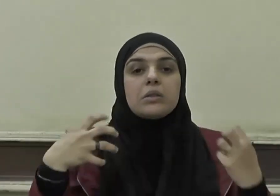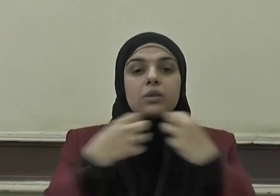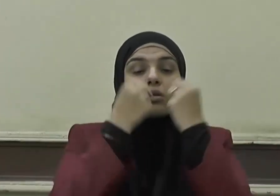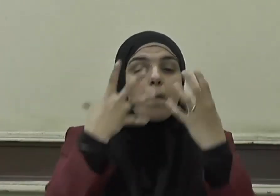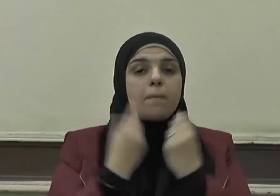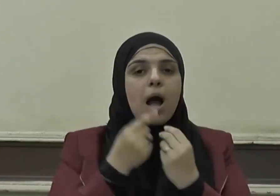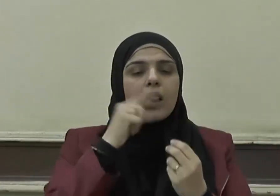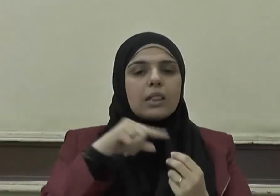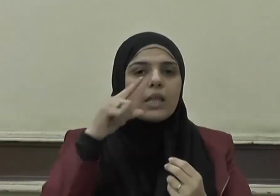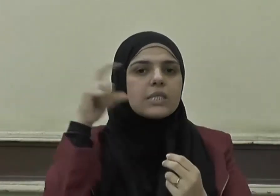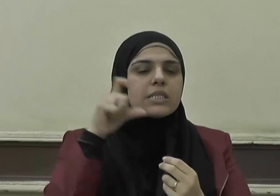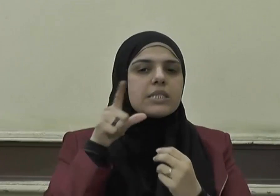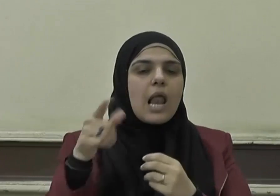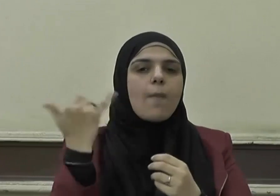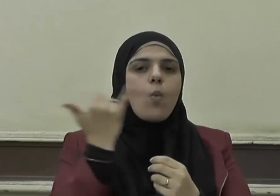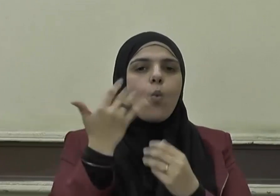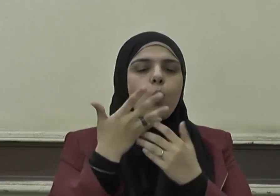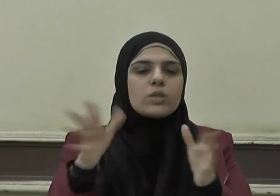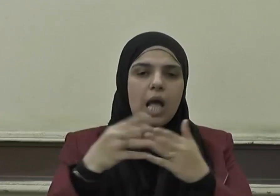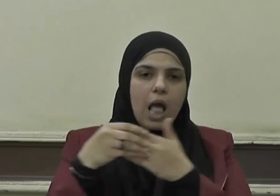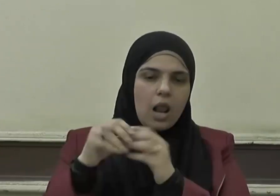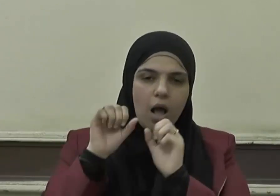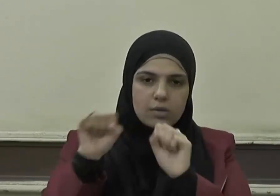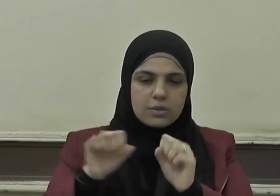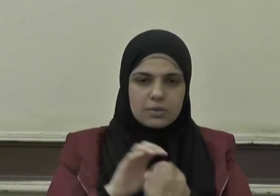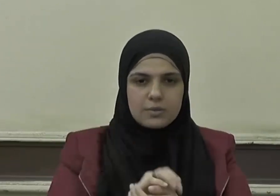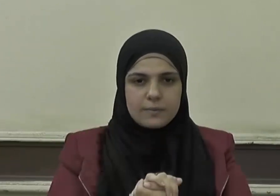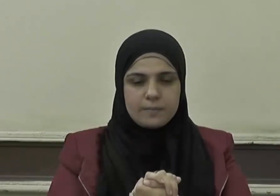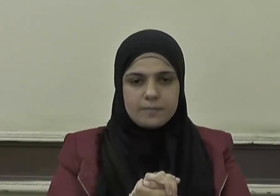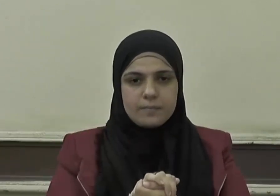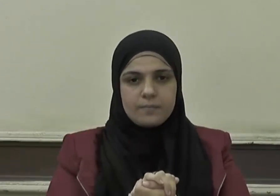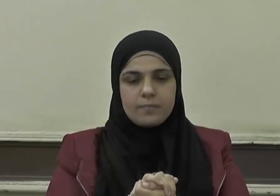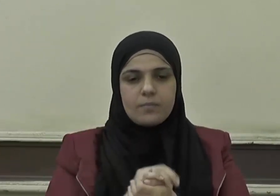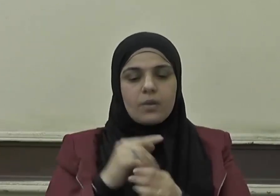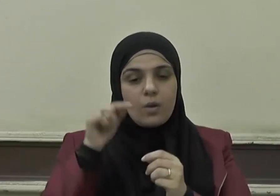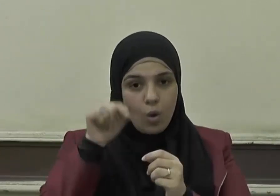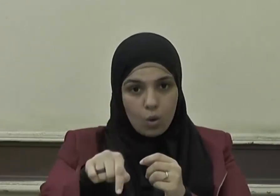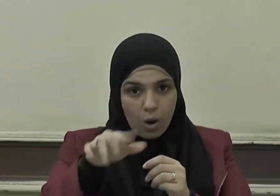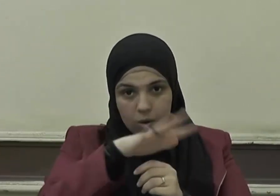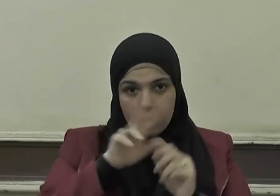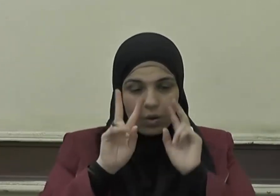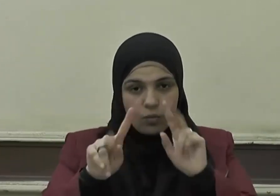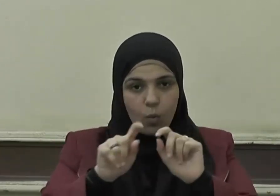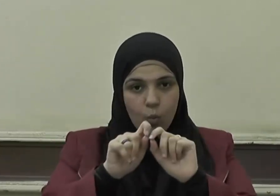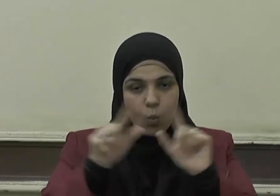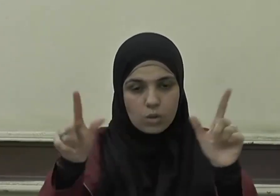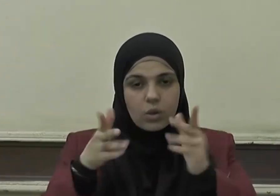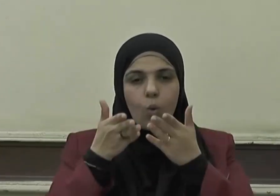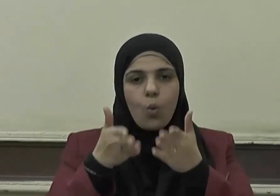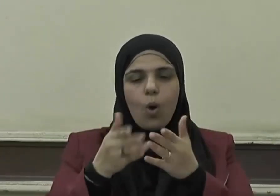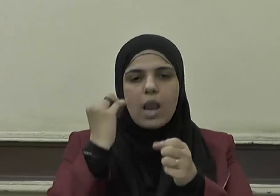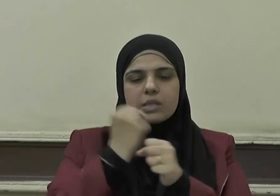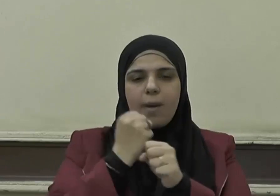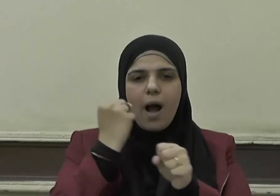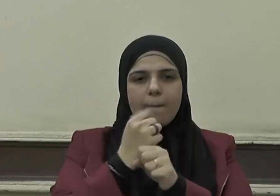الإسلام وغاياته ومقاصده ومن هنا يأتي دور العلماء